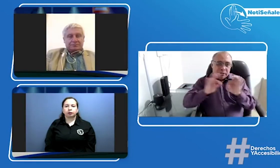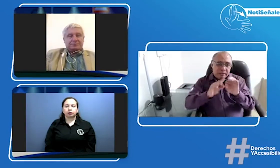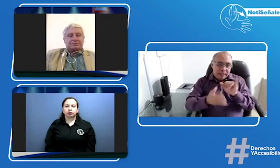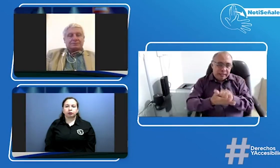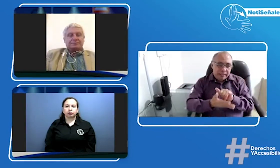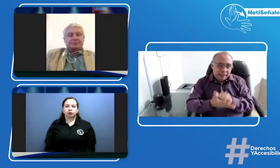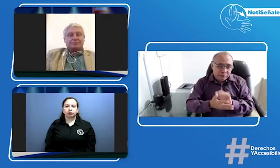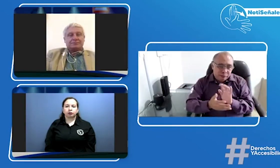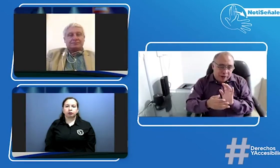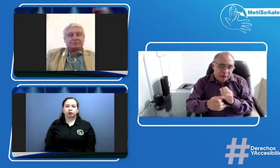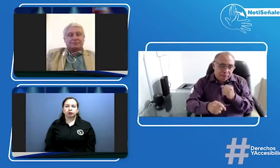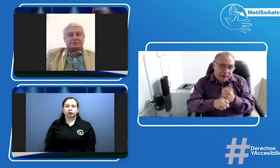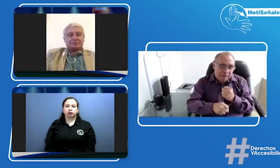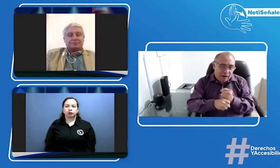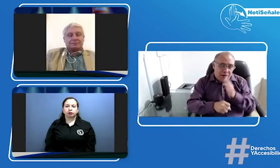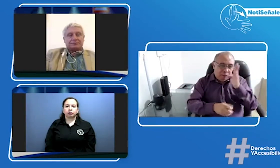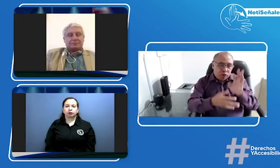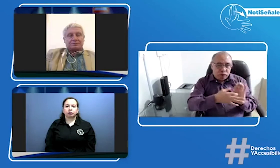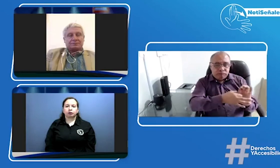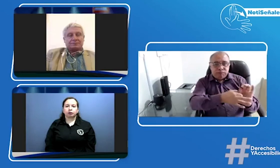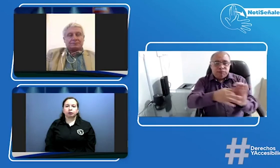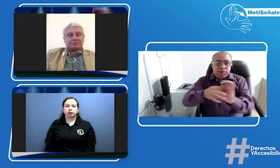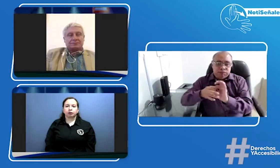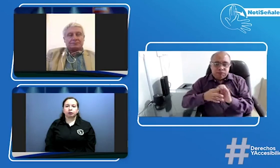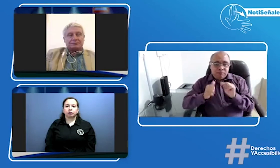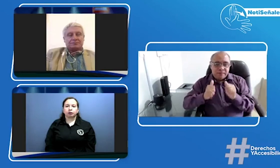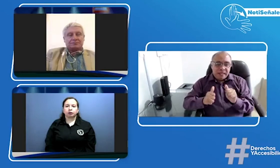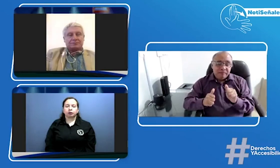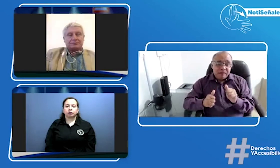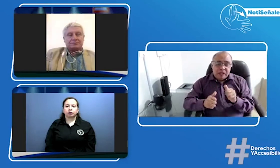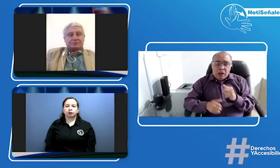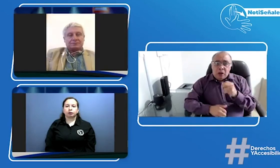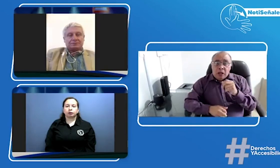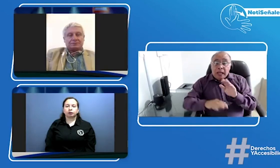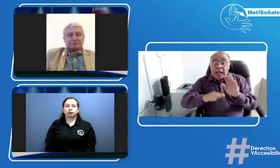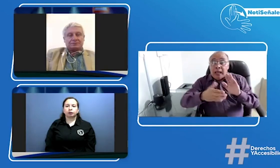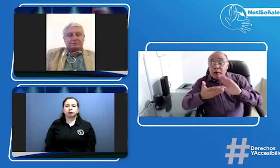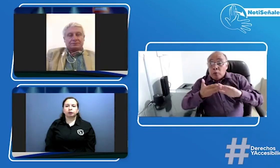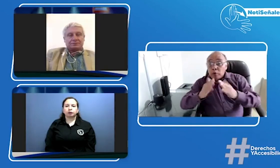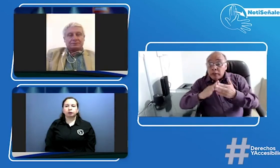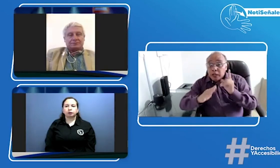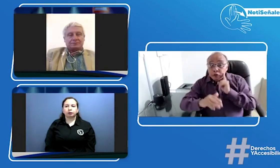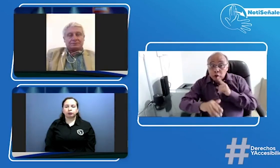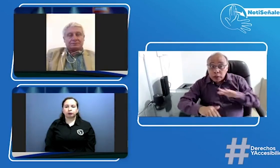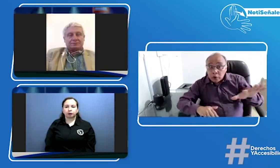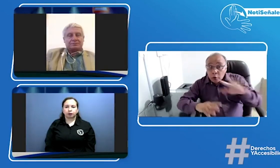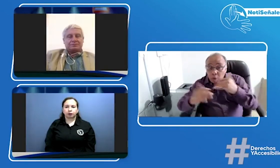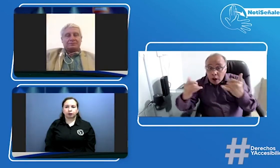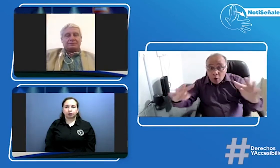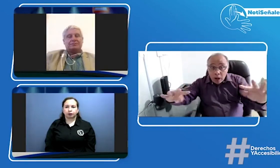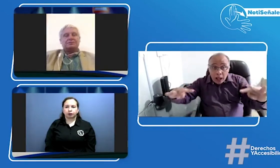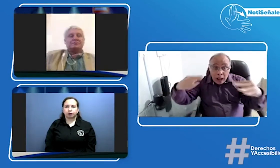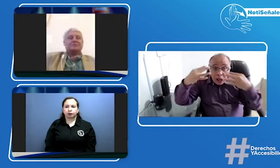que haya esta transformación y esta toma de conciencia porque la verdad es que necesitamos trabajar mancomunadamente